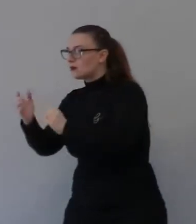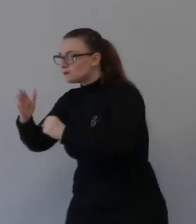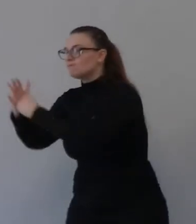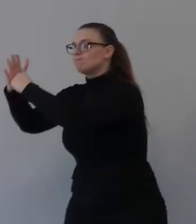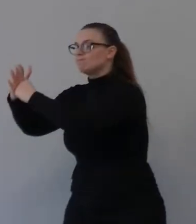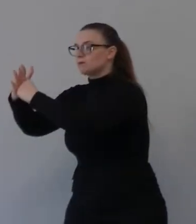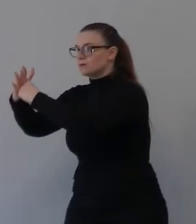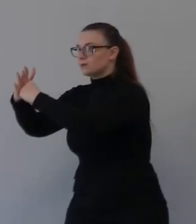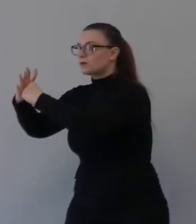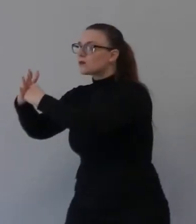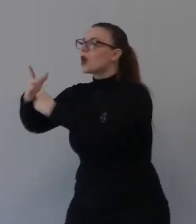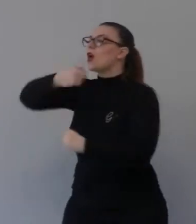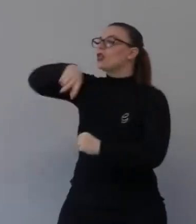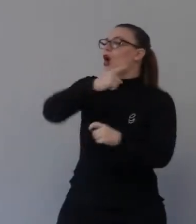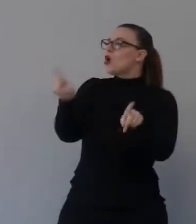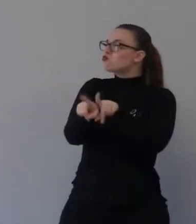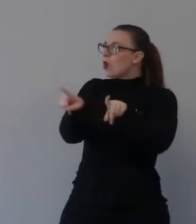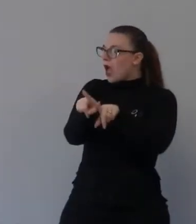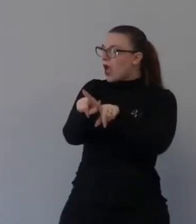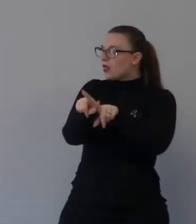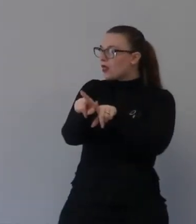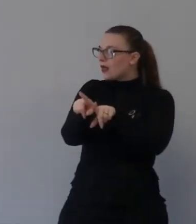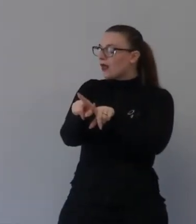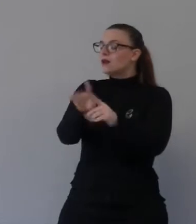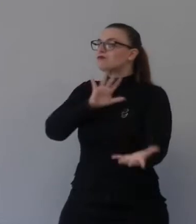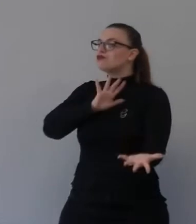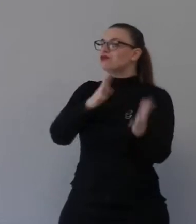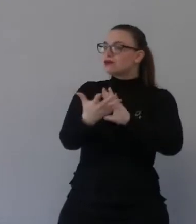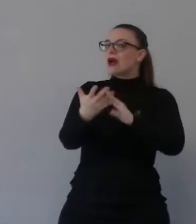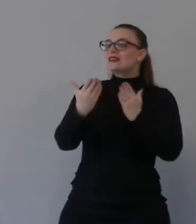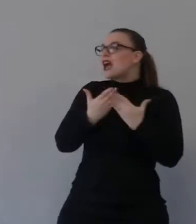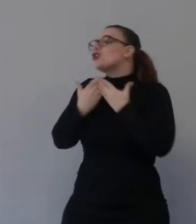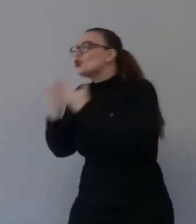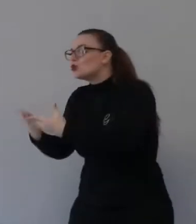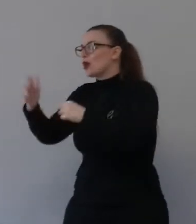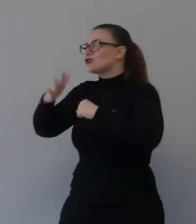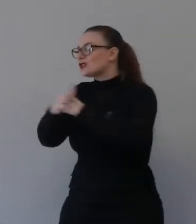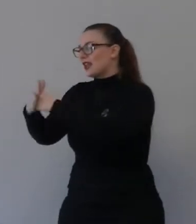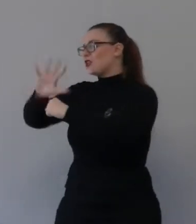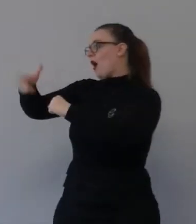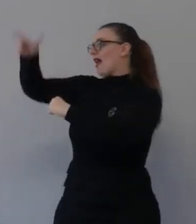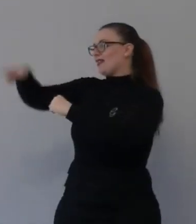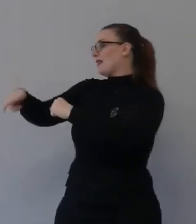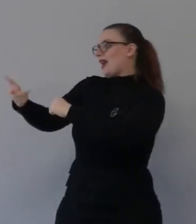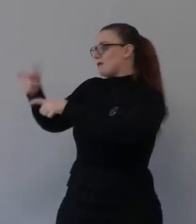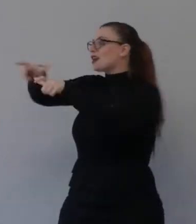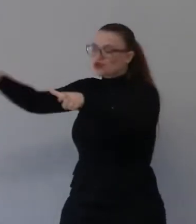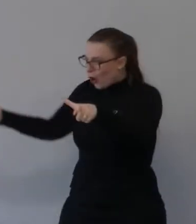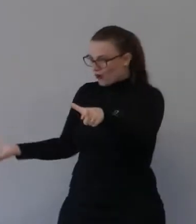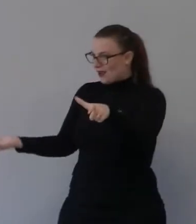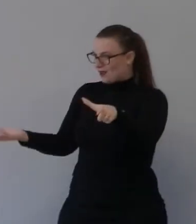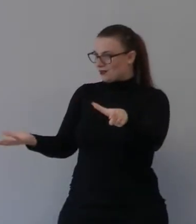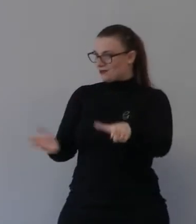crederanno in Gesù saranno così saranno così saranno come terebini che saranno tanti da essere